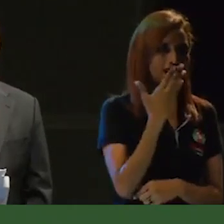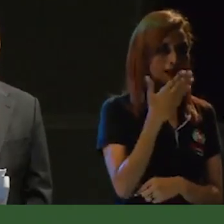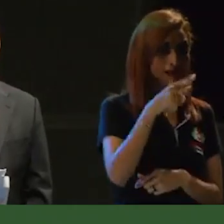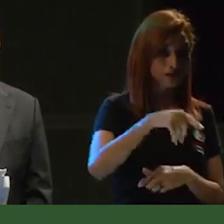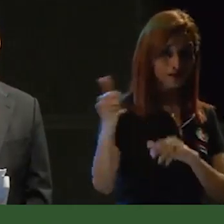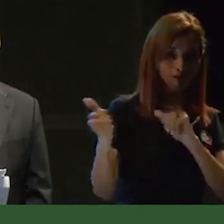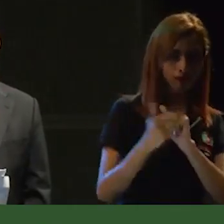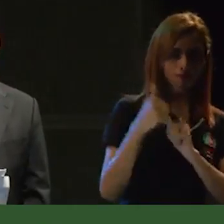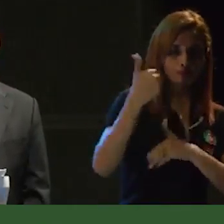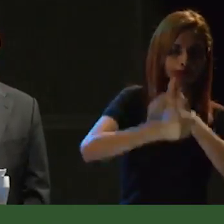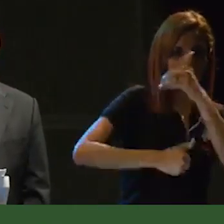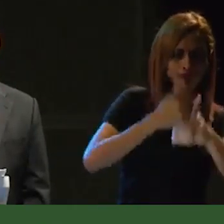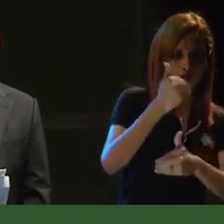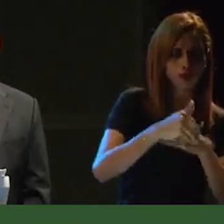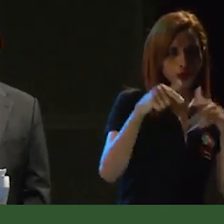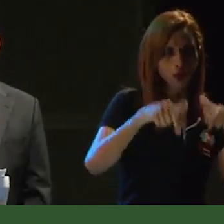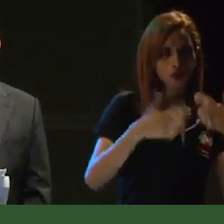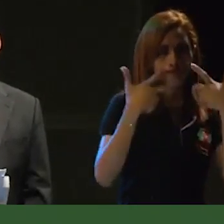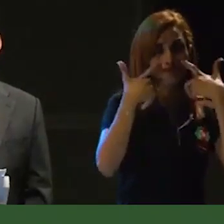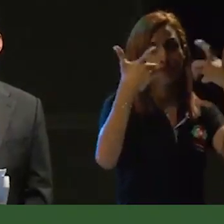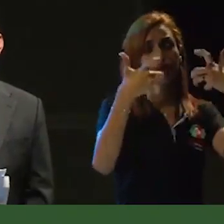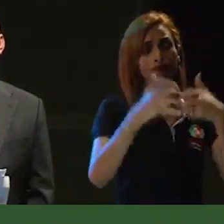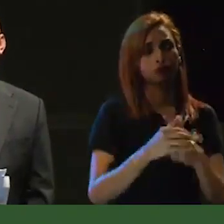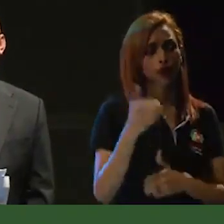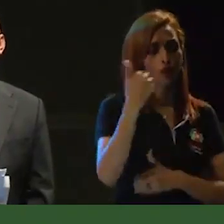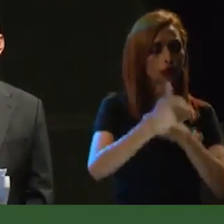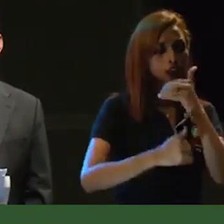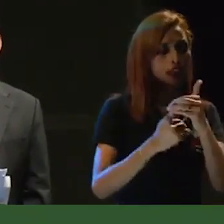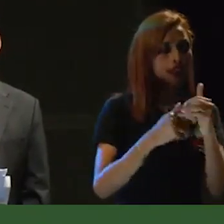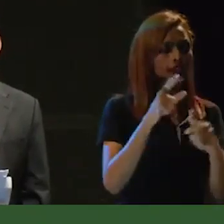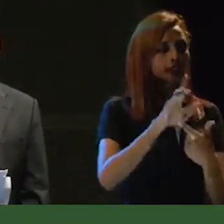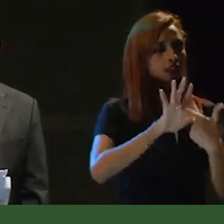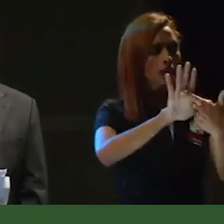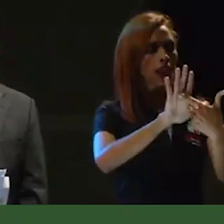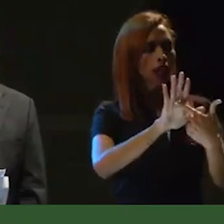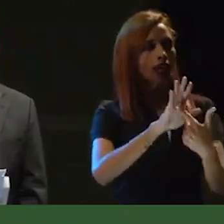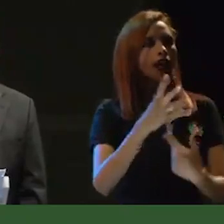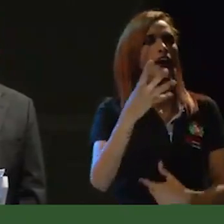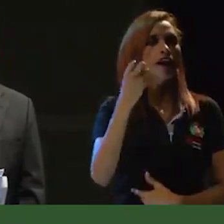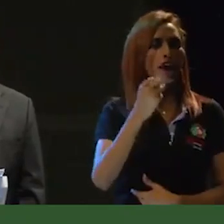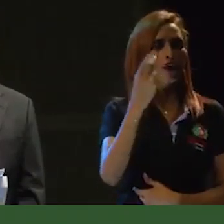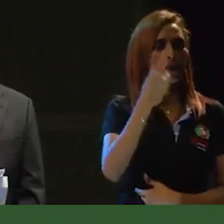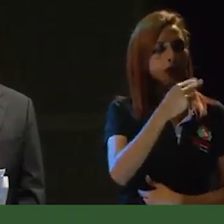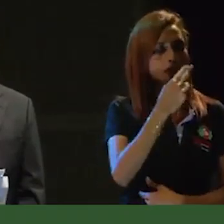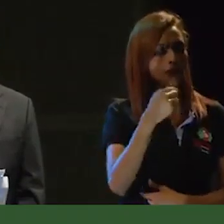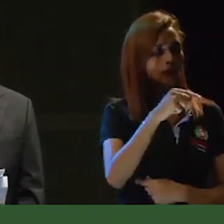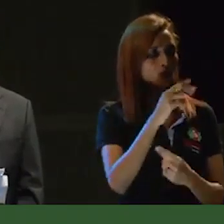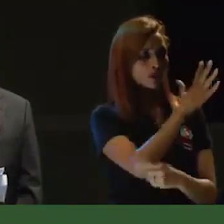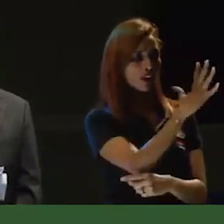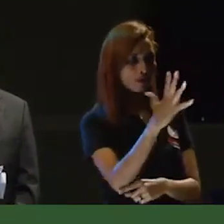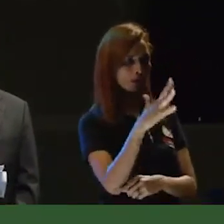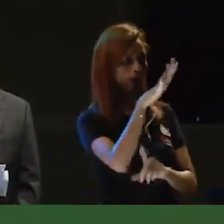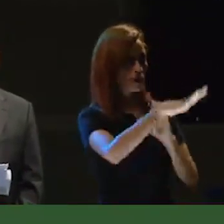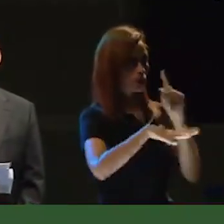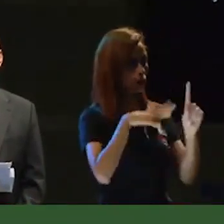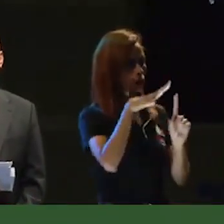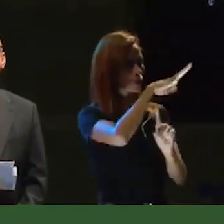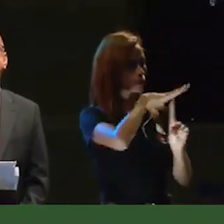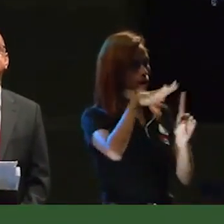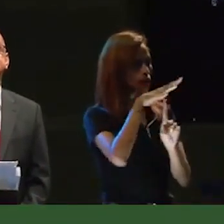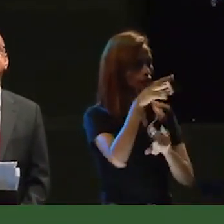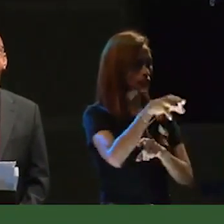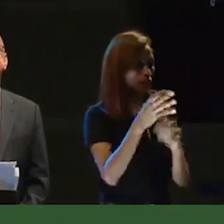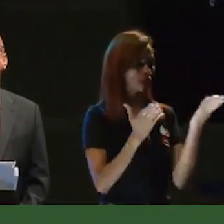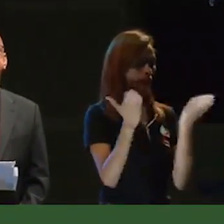acompañando este proceso histórico, que no sólo demuestra un compromiso con lo ambiental, con un bien común que es el servicio